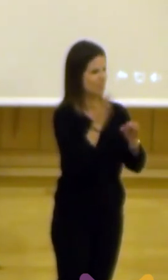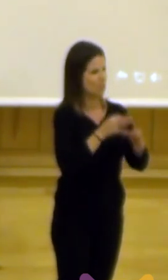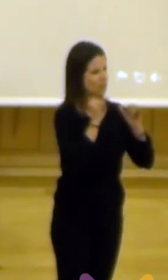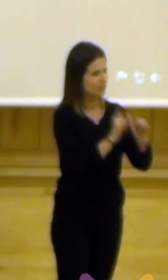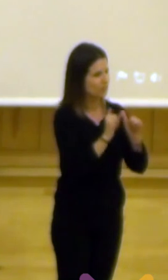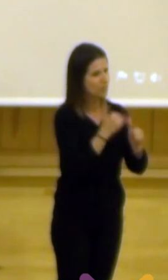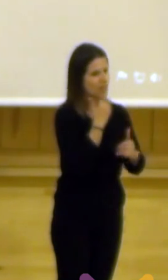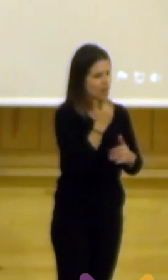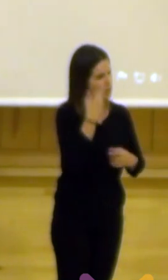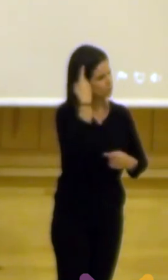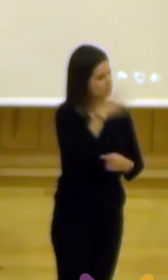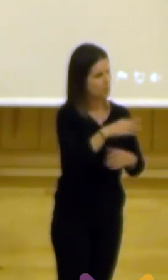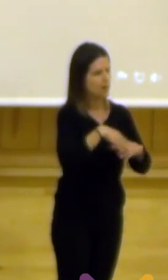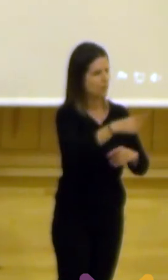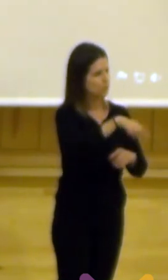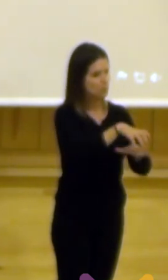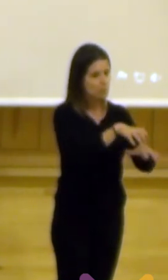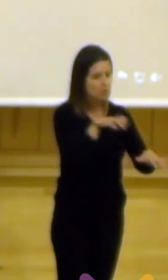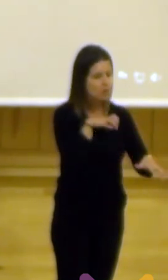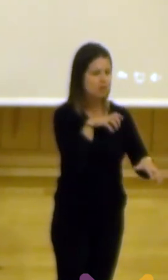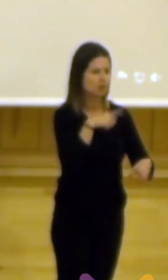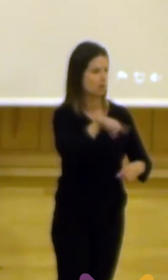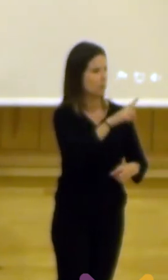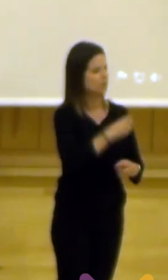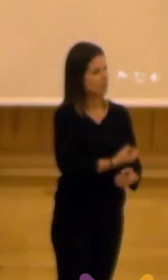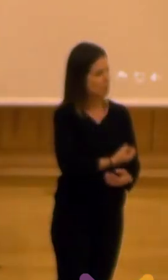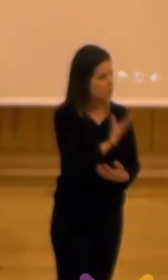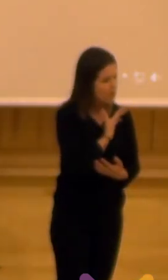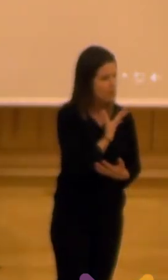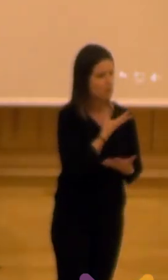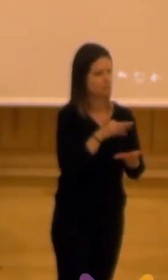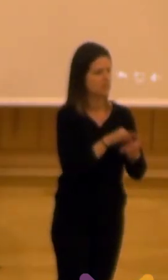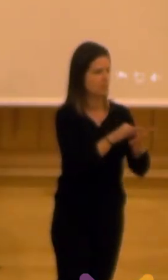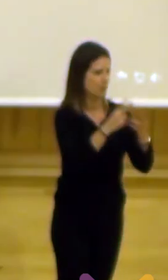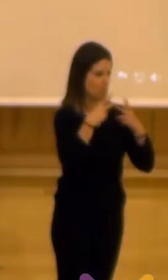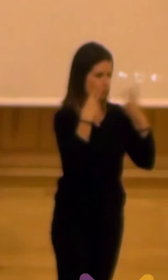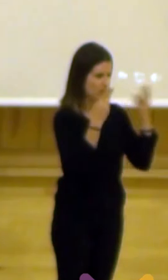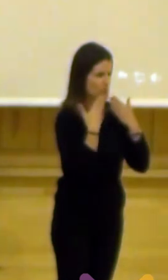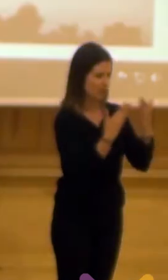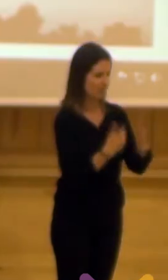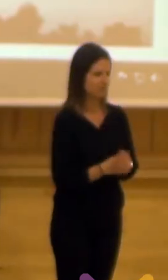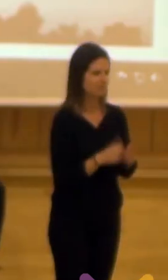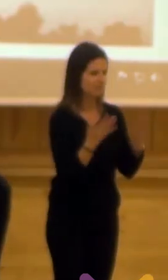de algo que estoy convencido que para vosotros la mayoría es vuestra vocación que es el servicio público gracias